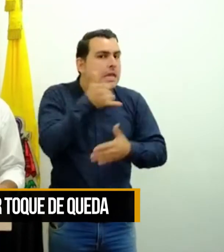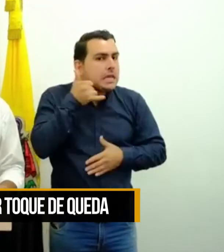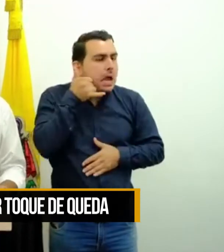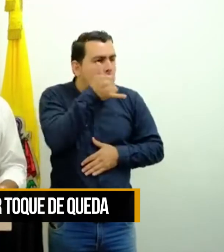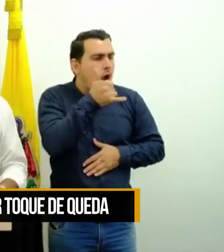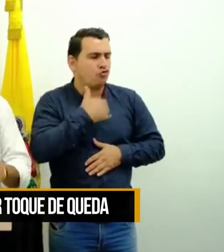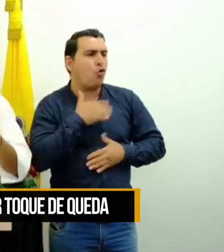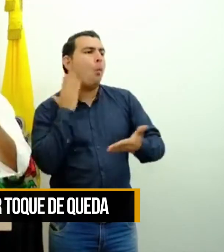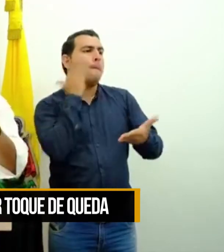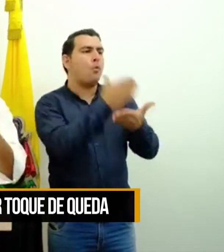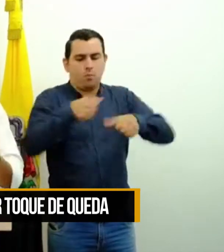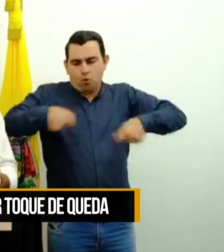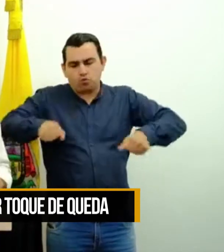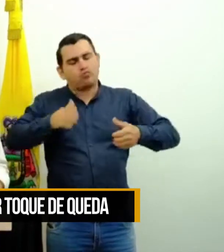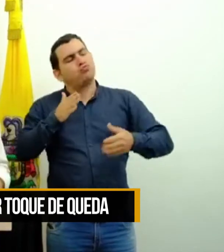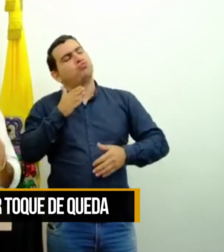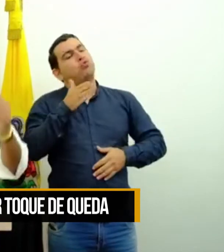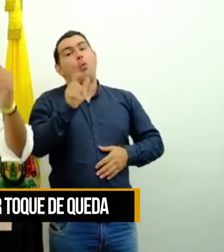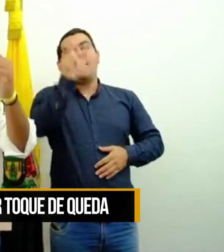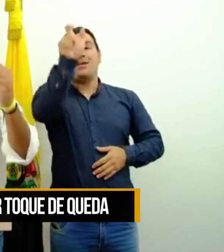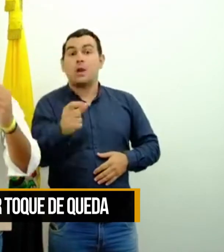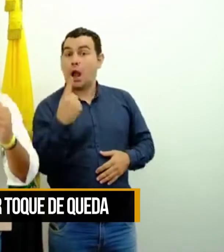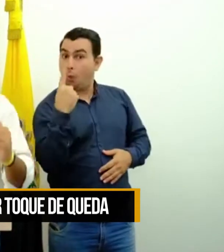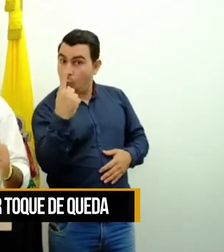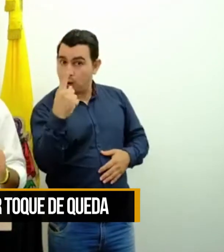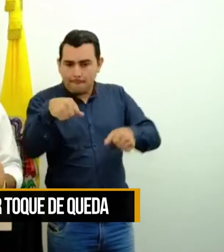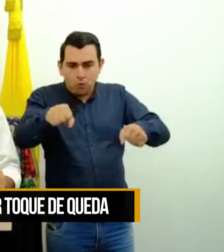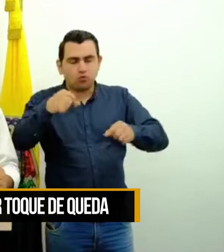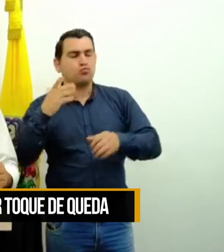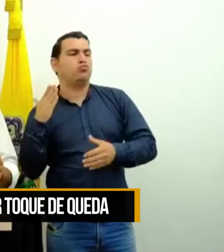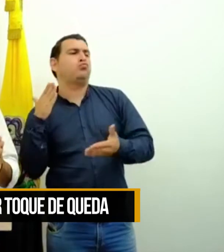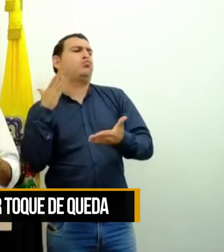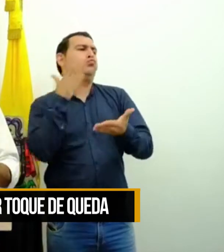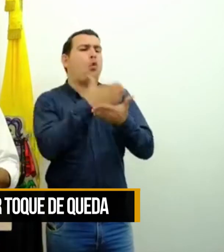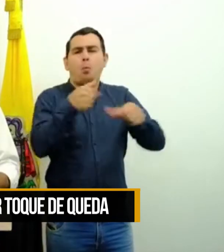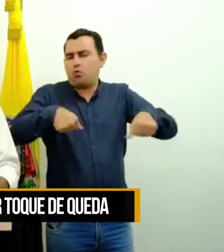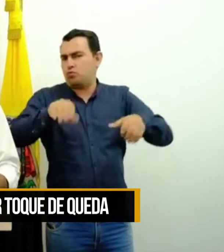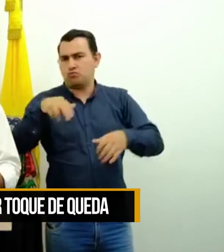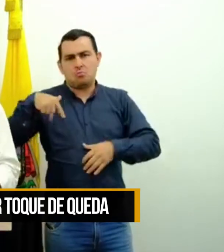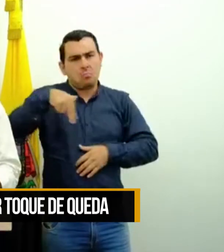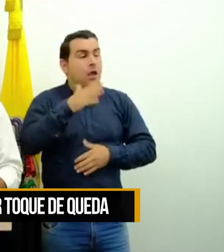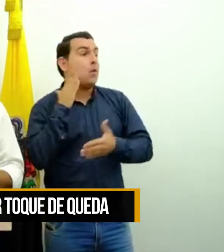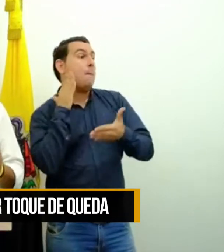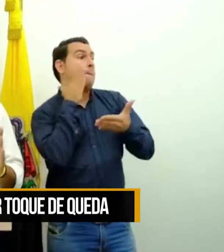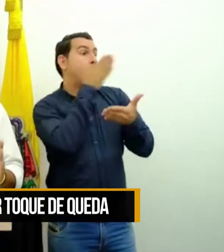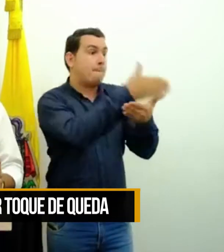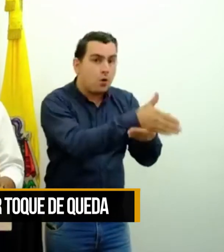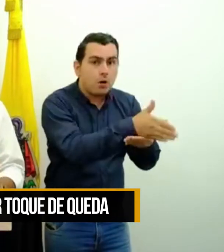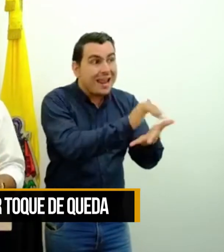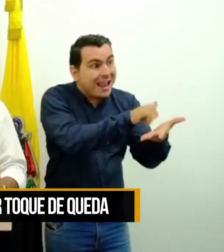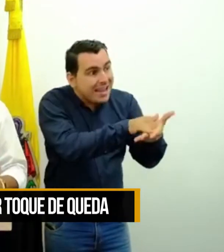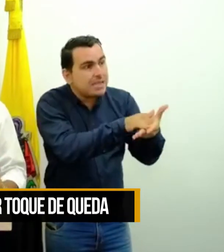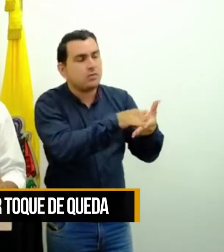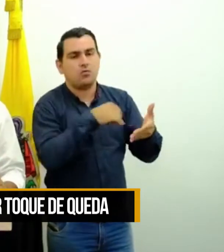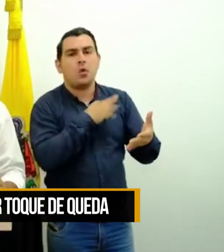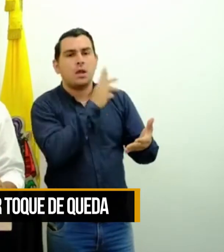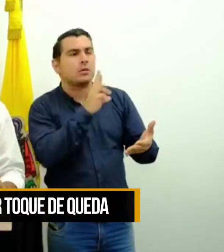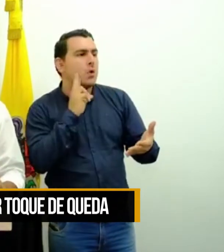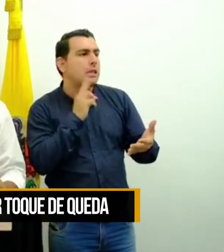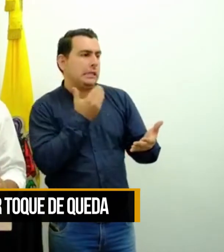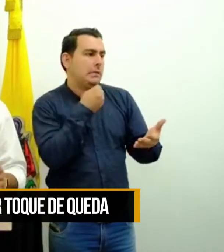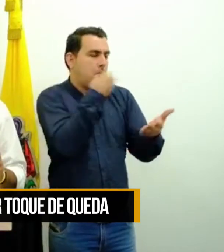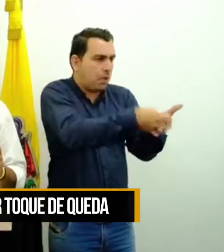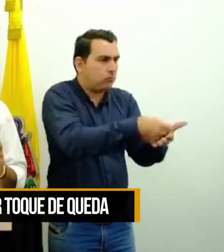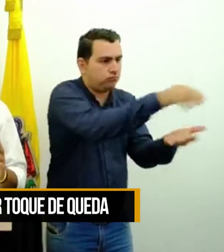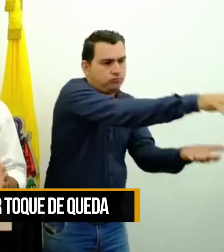a llegar a casa una sola persona. Todo esto va a estar bien explicado entre hoy y mañana y hemos acogido muchas de estas normas